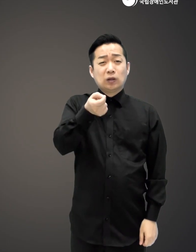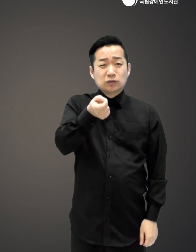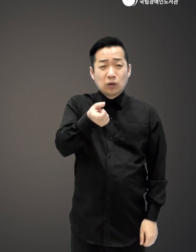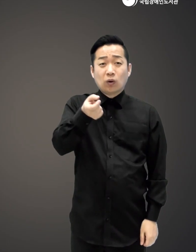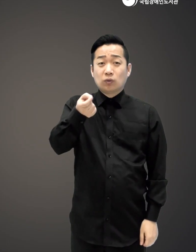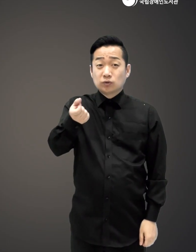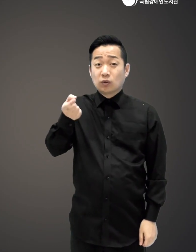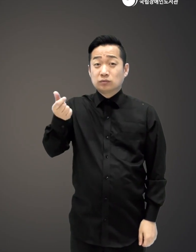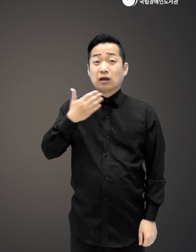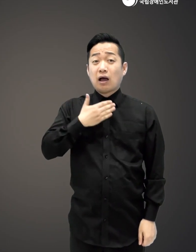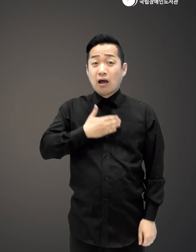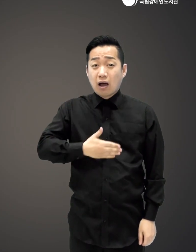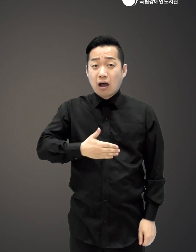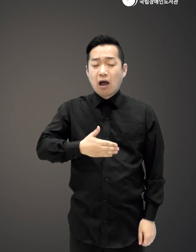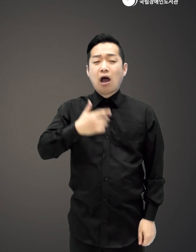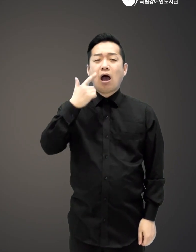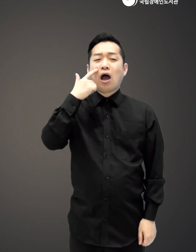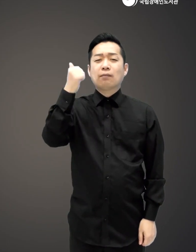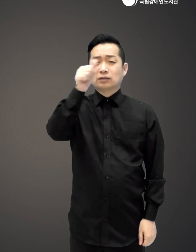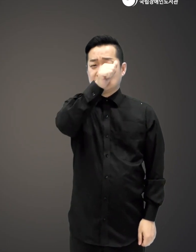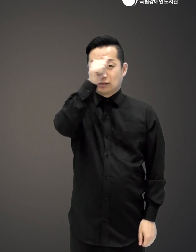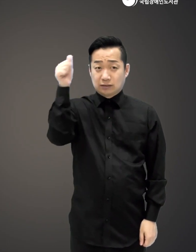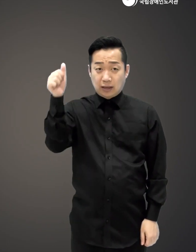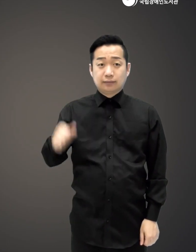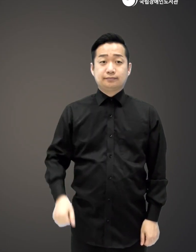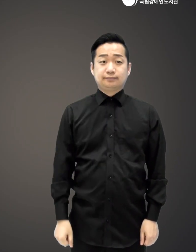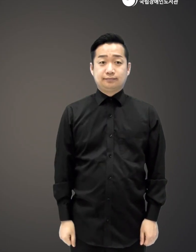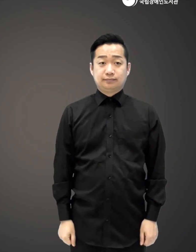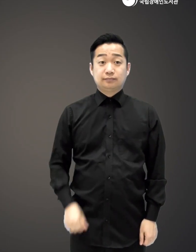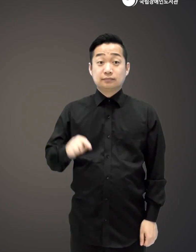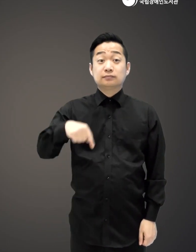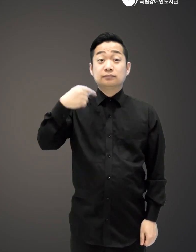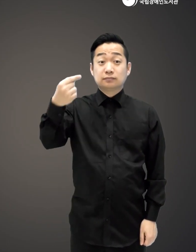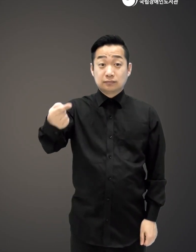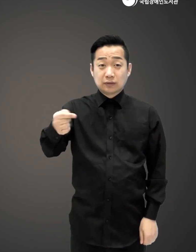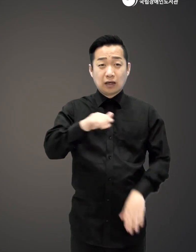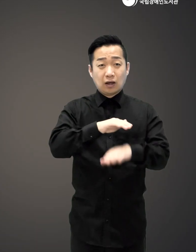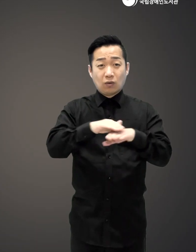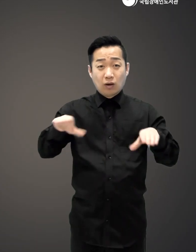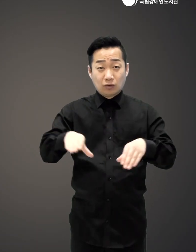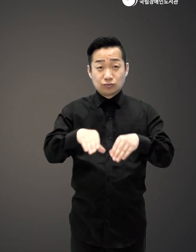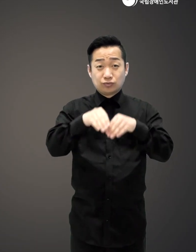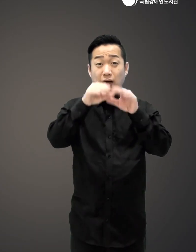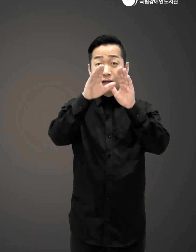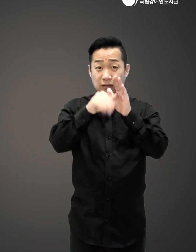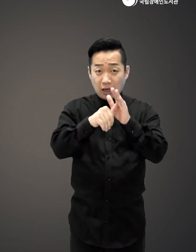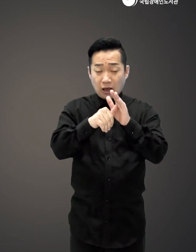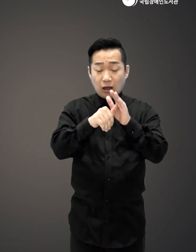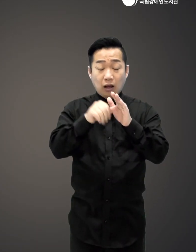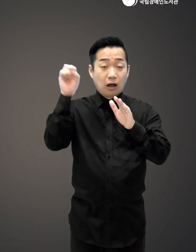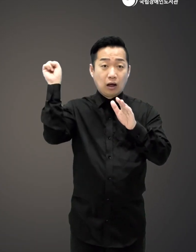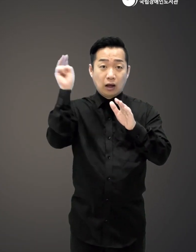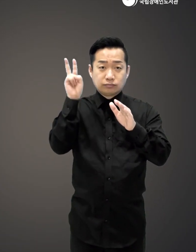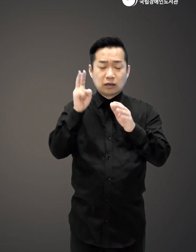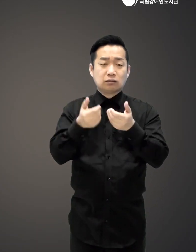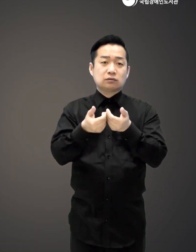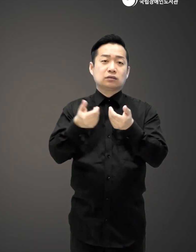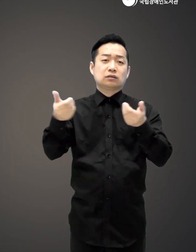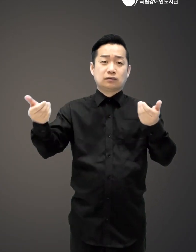조금씩 알게 된 아버지의 인생 그리고 화해의 순간 찾아온 예고 없는 이별